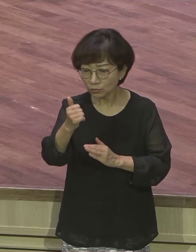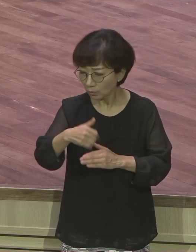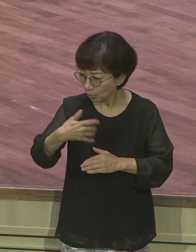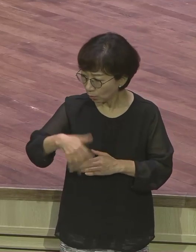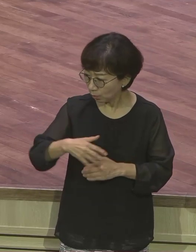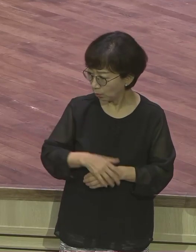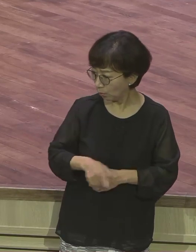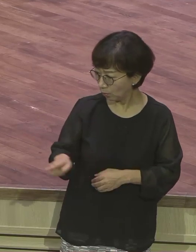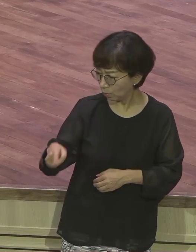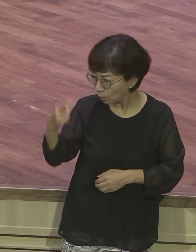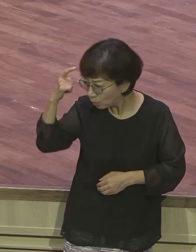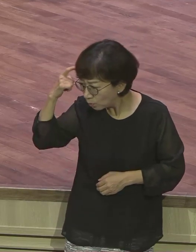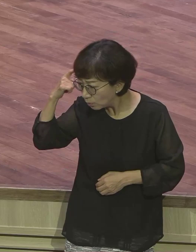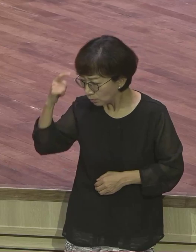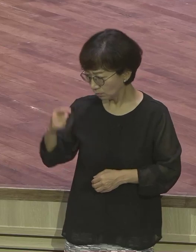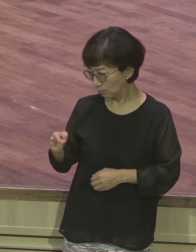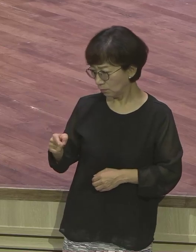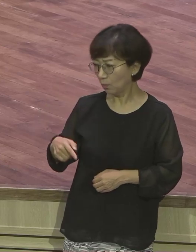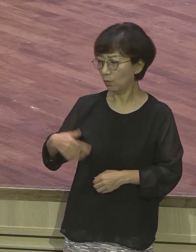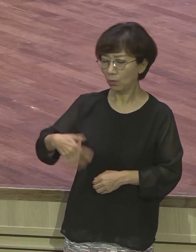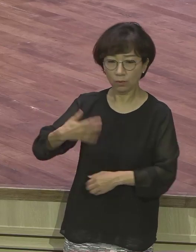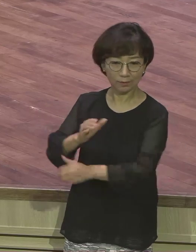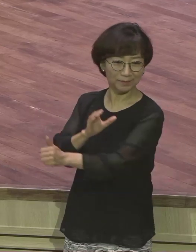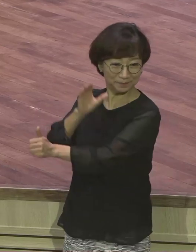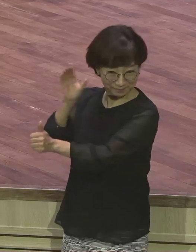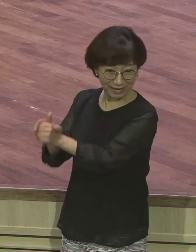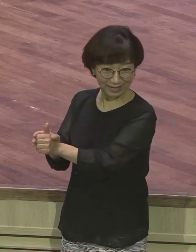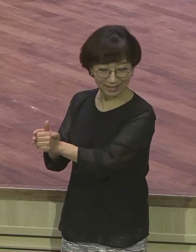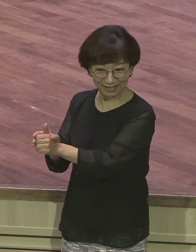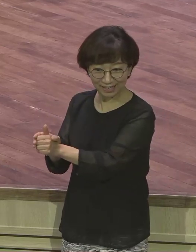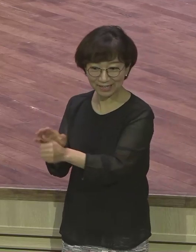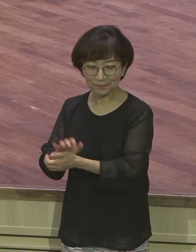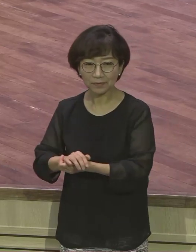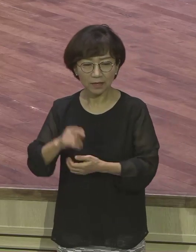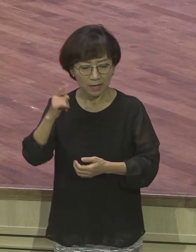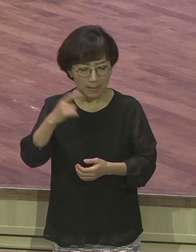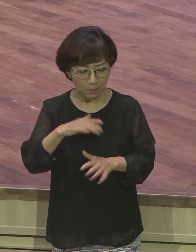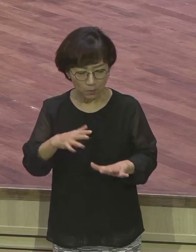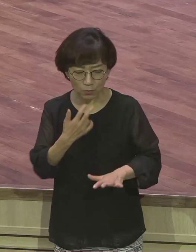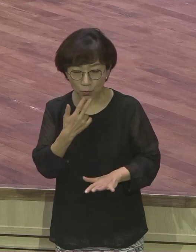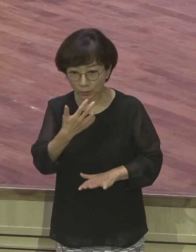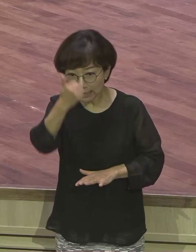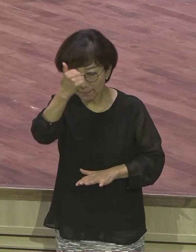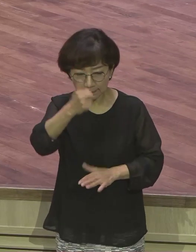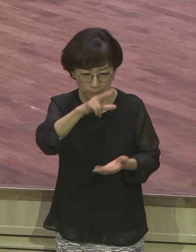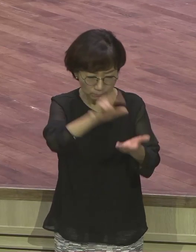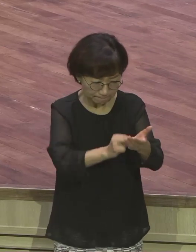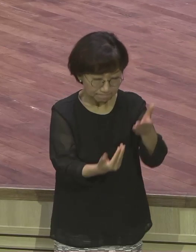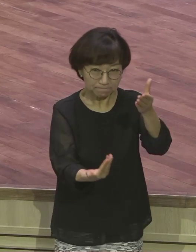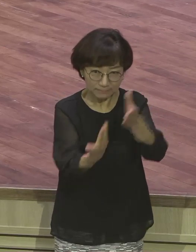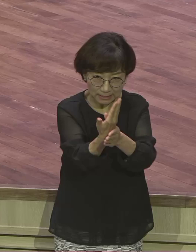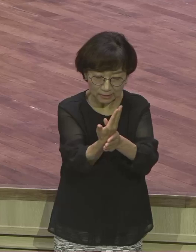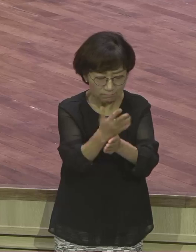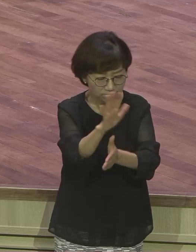그래서 요셉에게 있어서 문제와 사건 이것은 전부 응답의 통로였어요. 은약 성취의